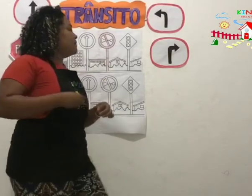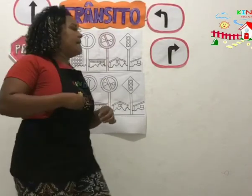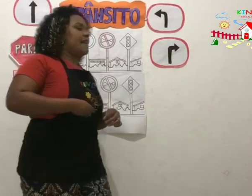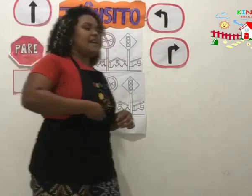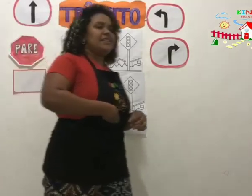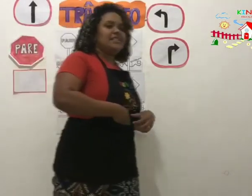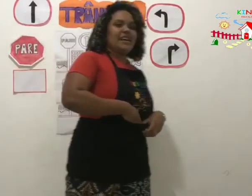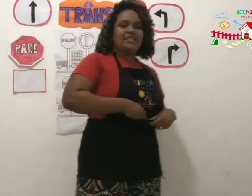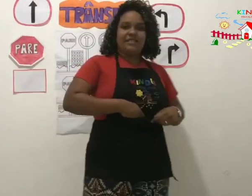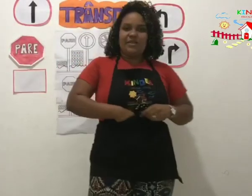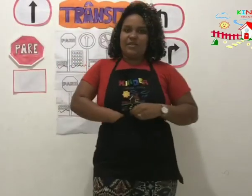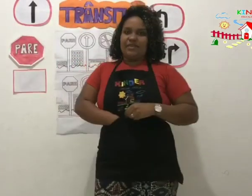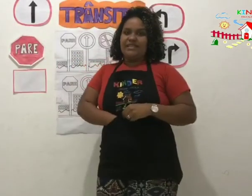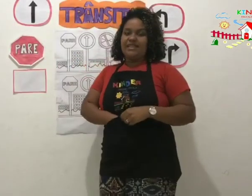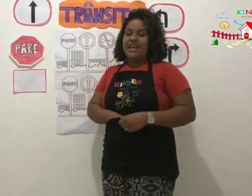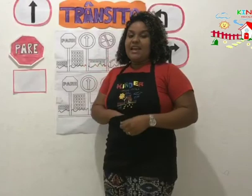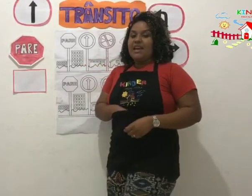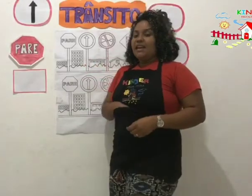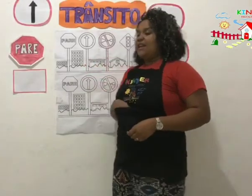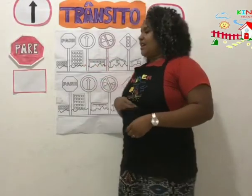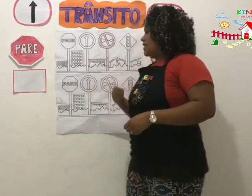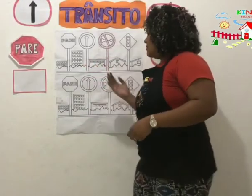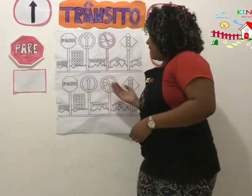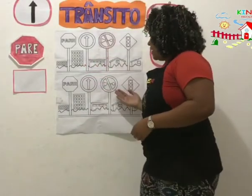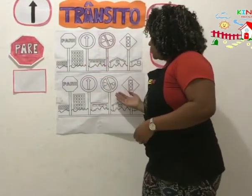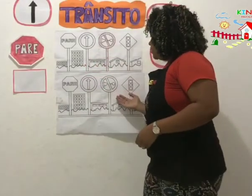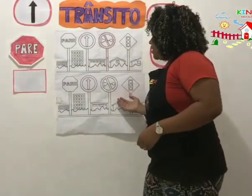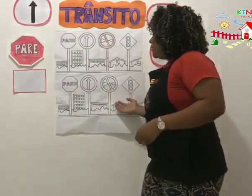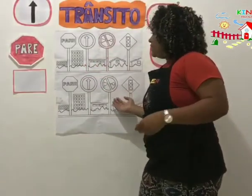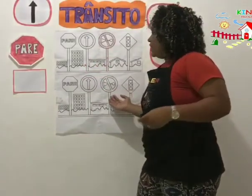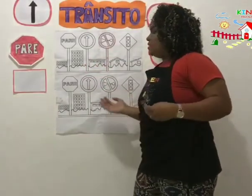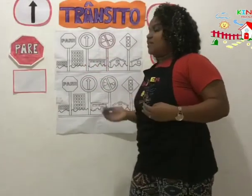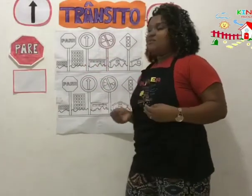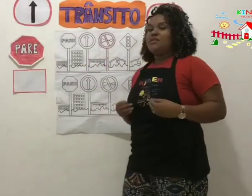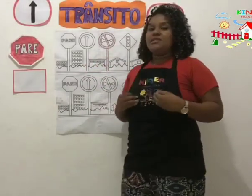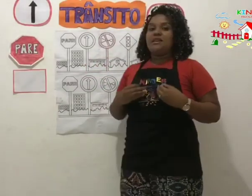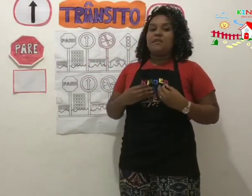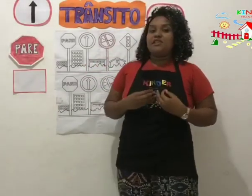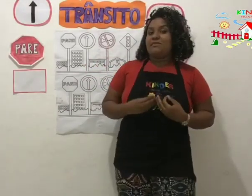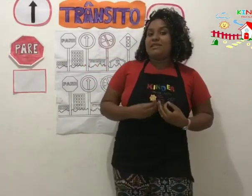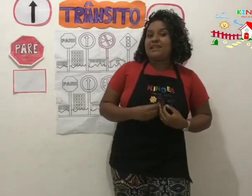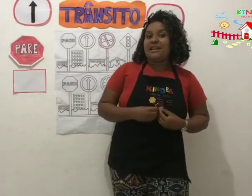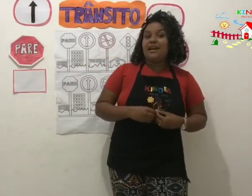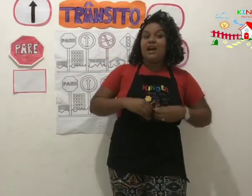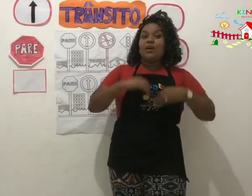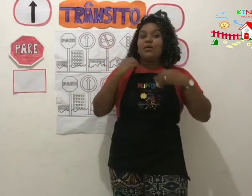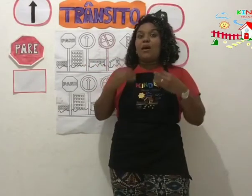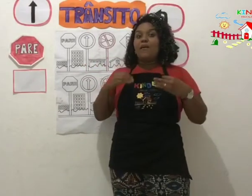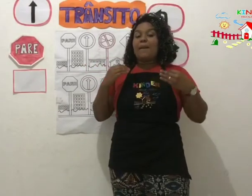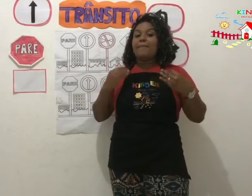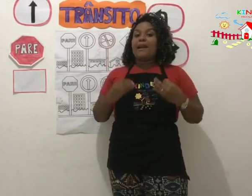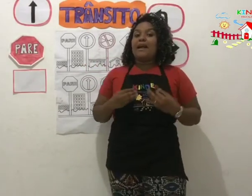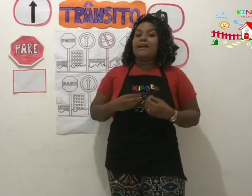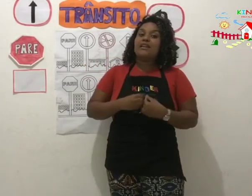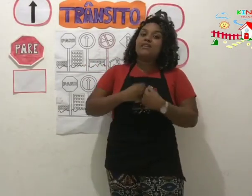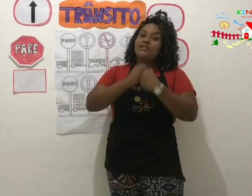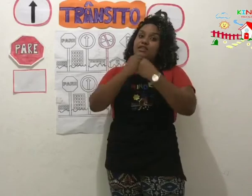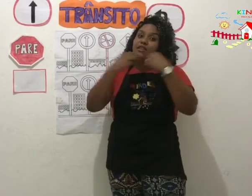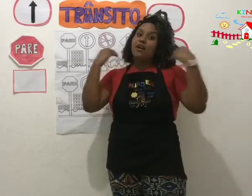bem, jardim doce. E aqui embaixo, vocês irão dizer para a tia Marcela qual é a placa que indica